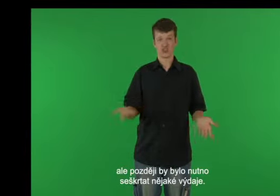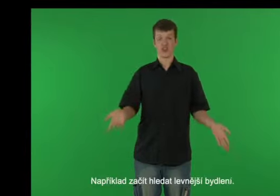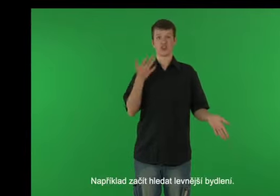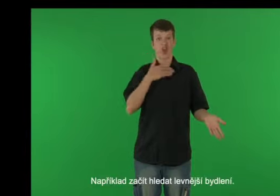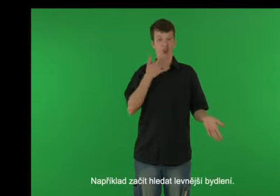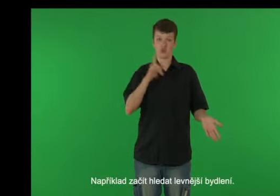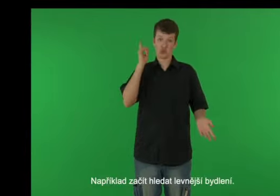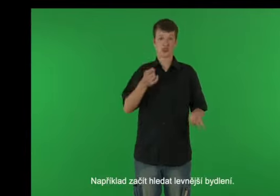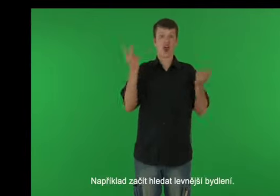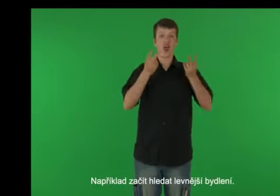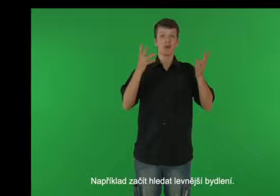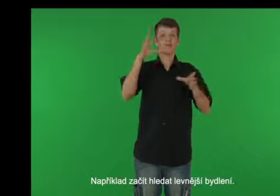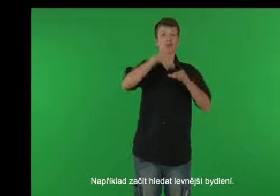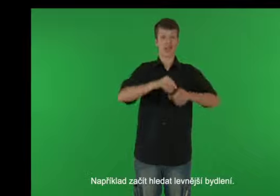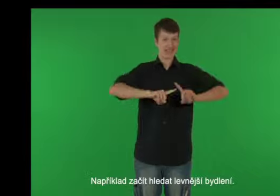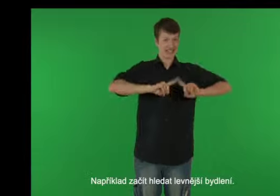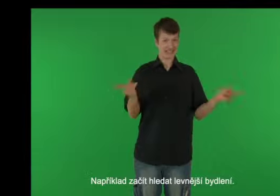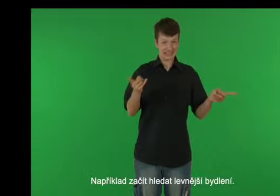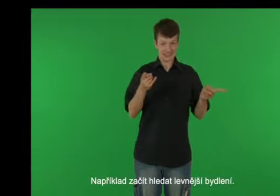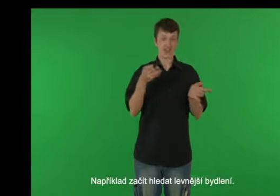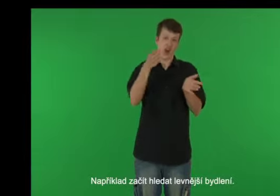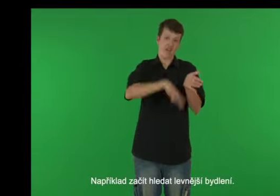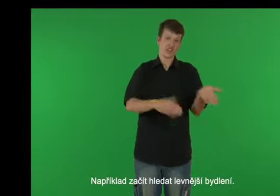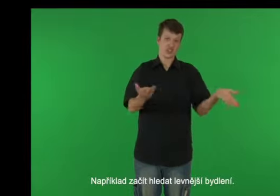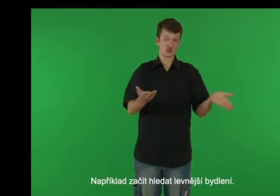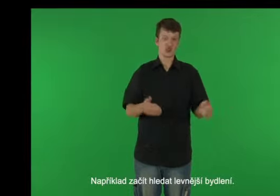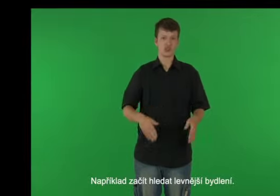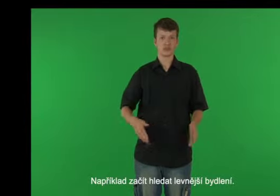nutno seškrtat nějaké výdaje. Například začít hledat levnější bydlení.